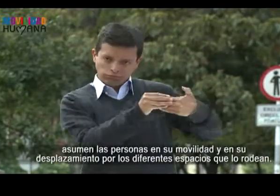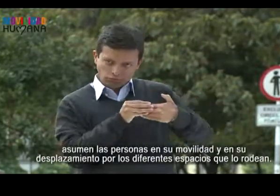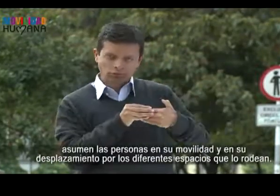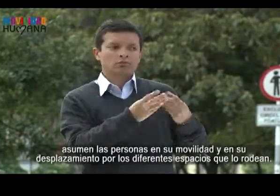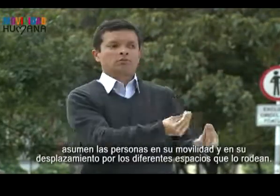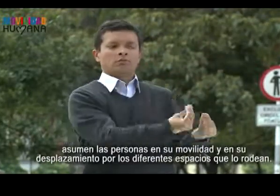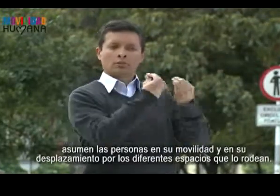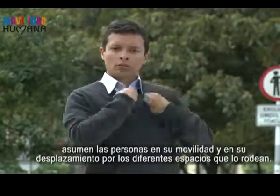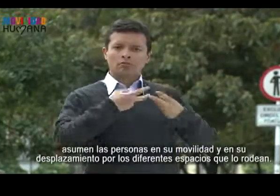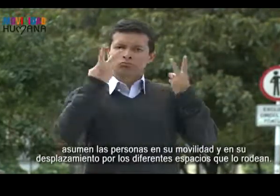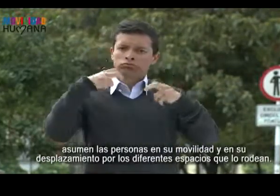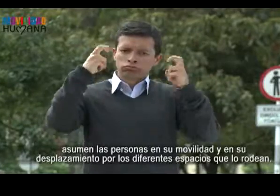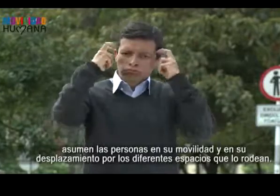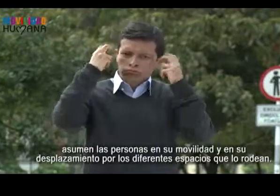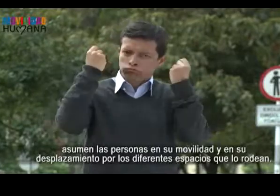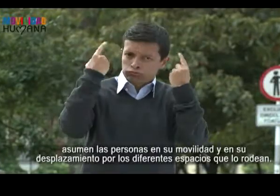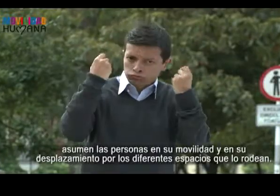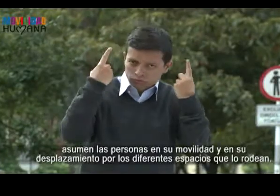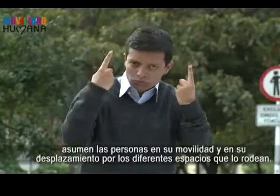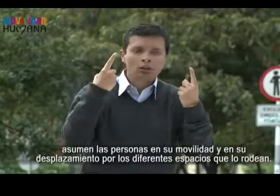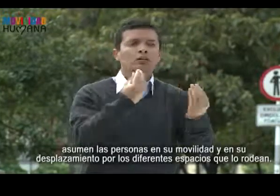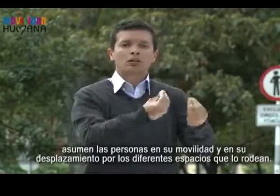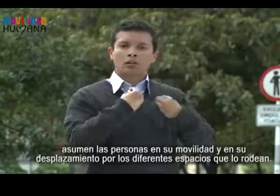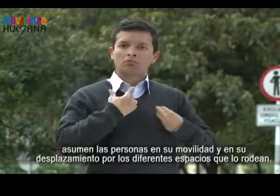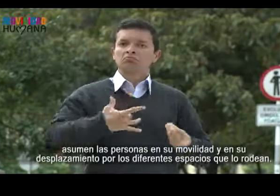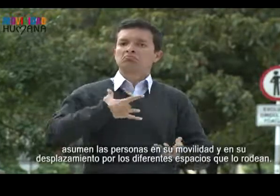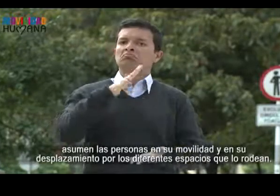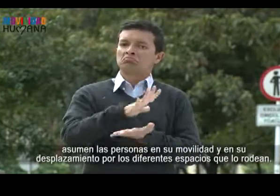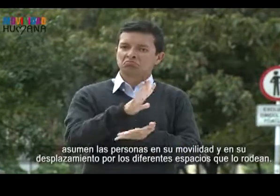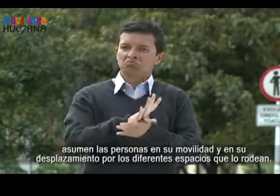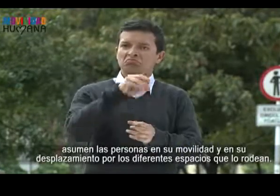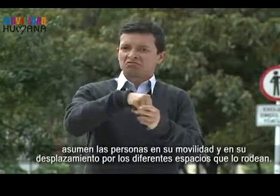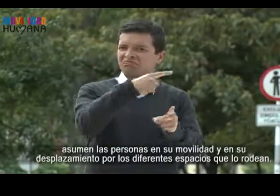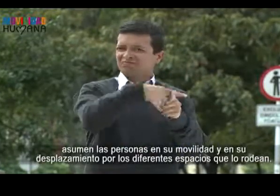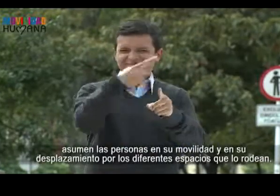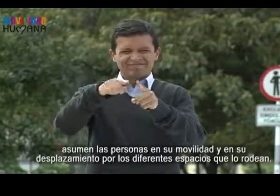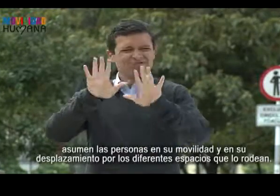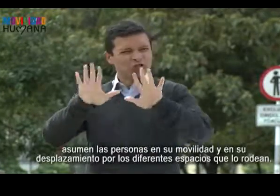y en su desplazamiento por los diferentes espacios que lo rodean.